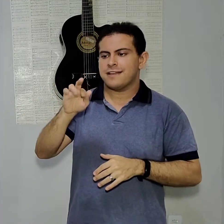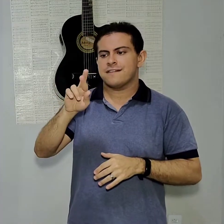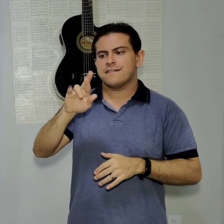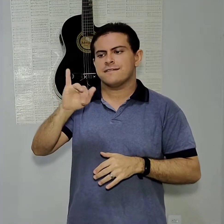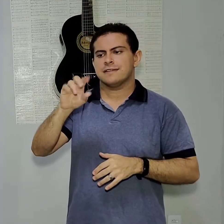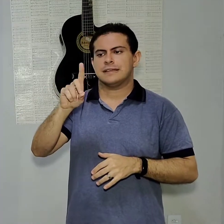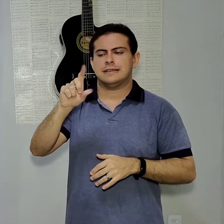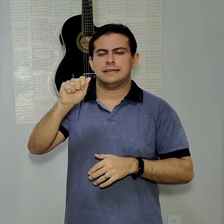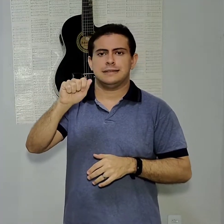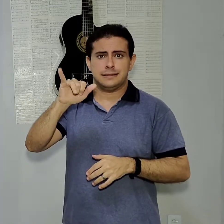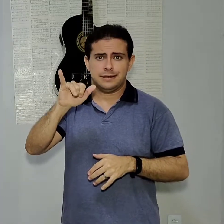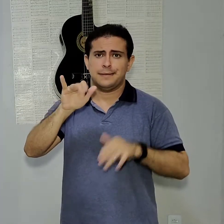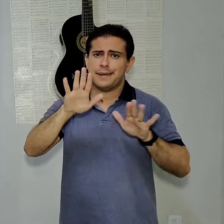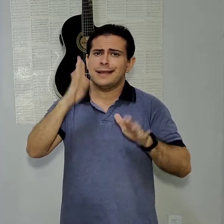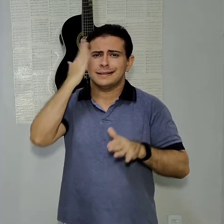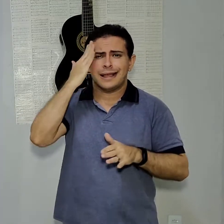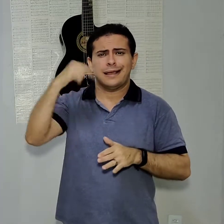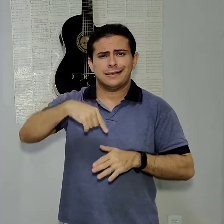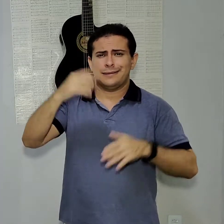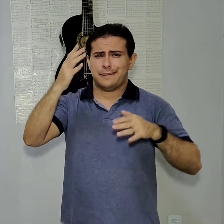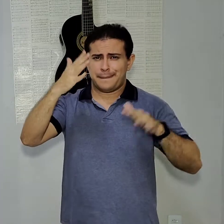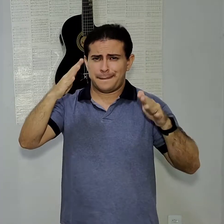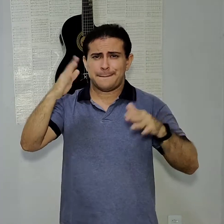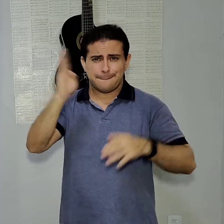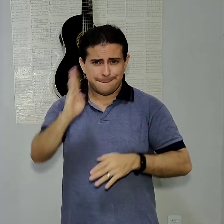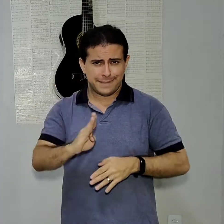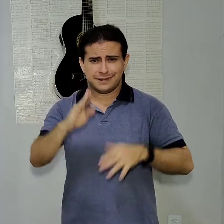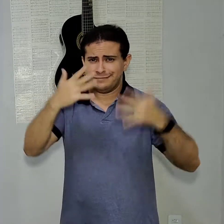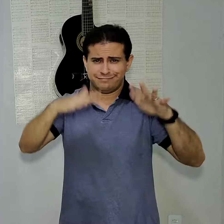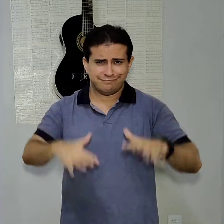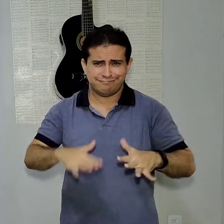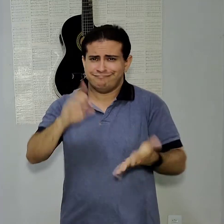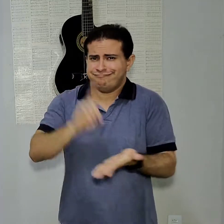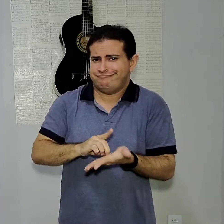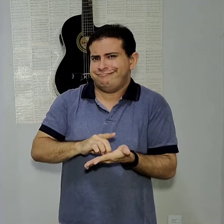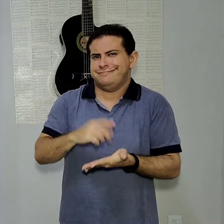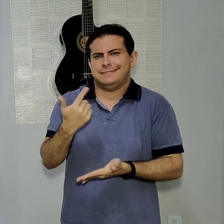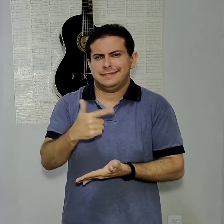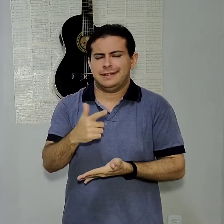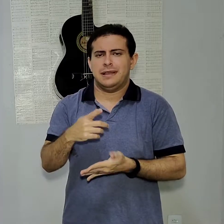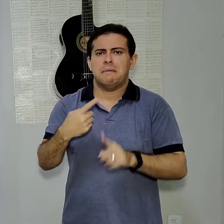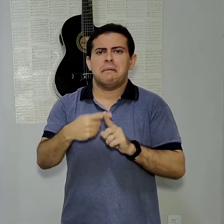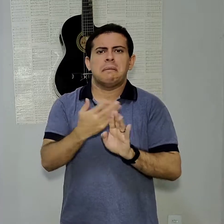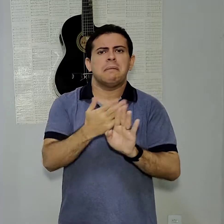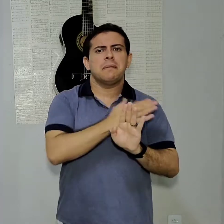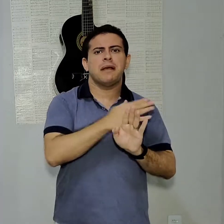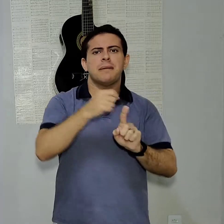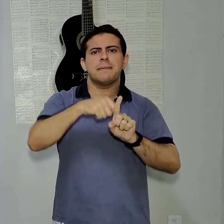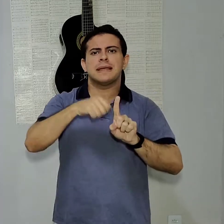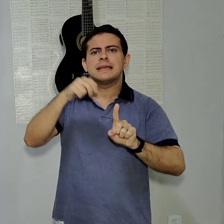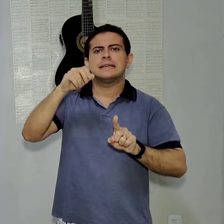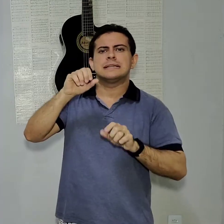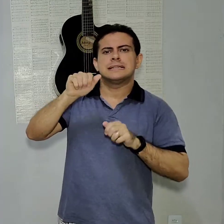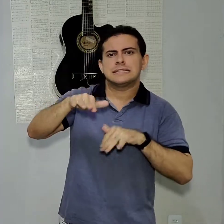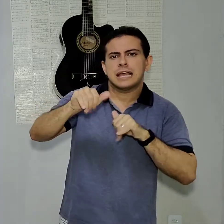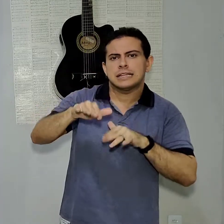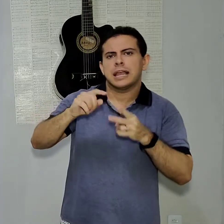aqui no Brasil, não há realmente essas promoções todas. Porque, geralmente, no mês de setembro, outubro, já tivemos algumas